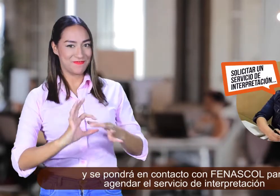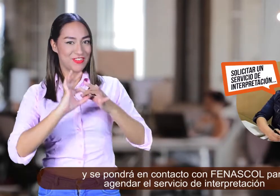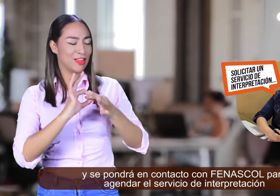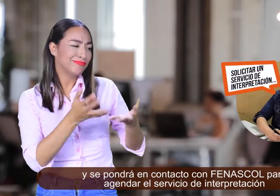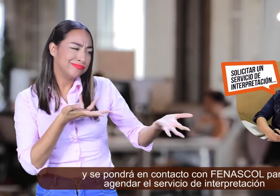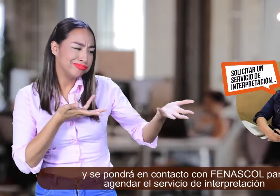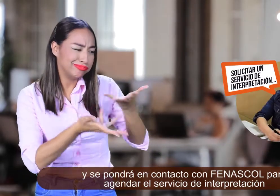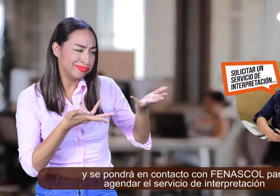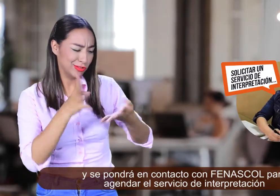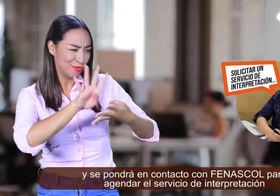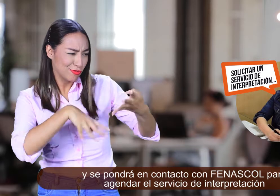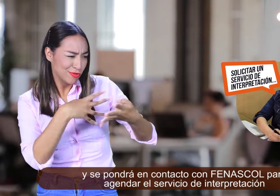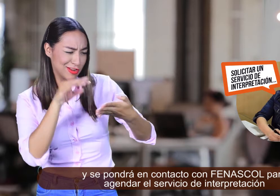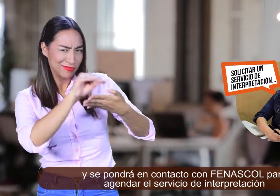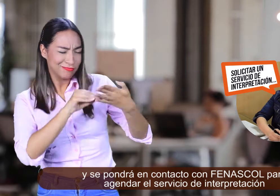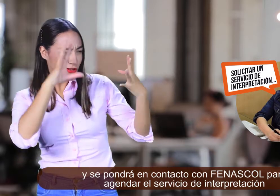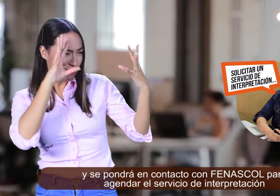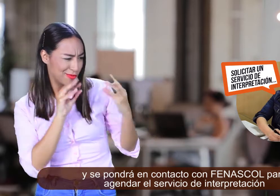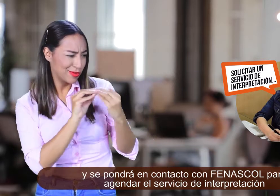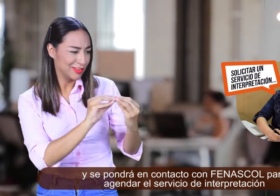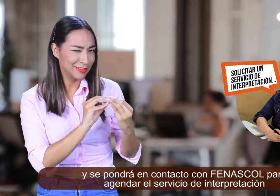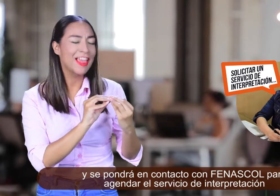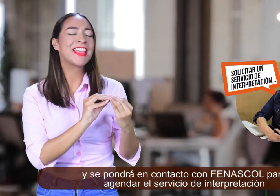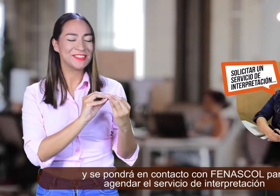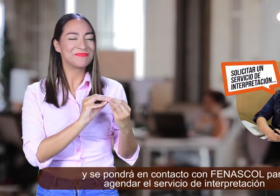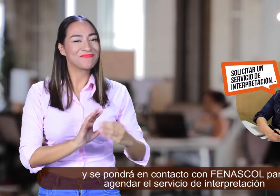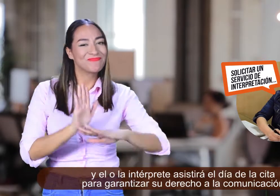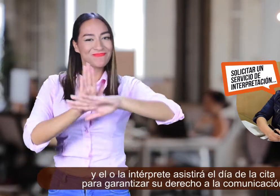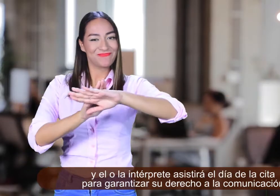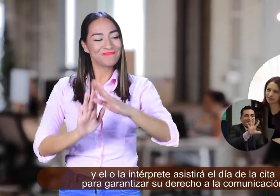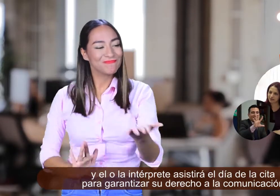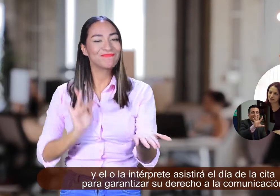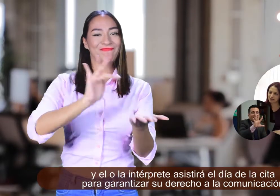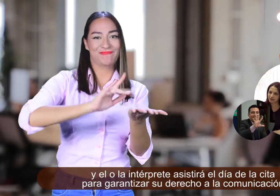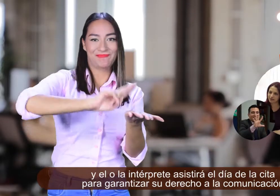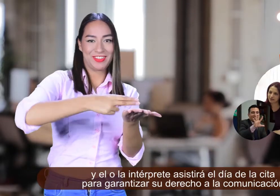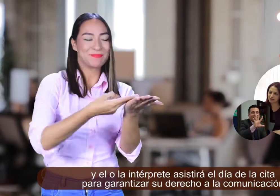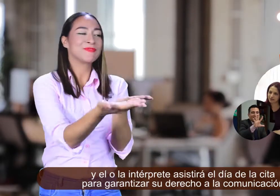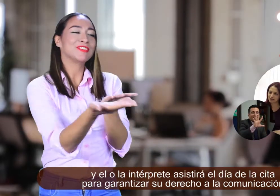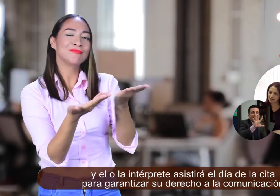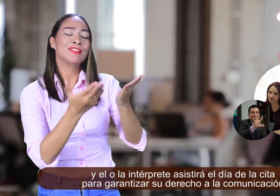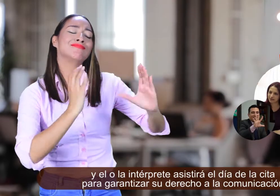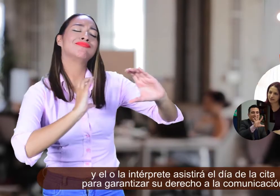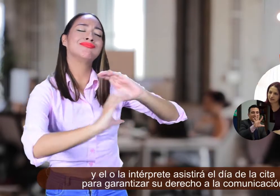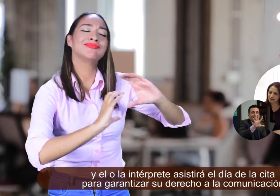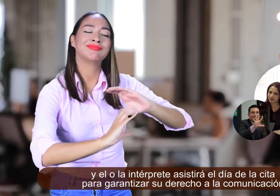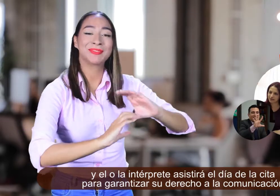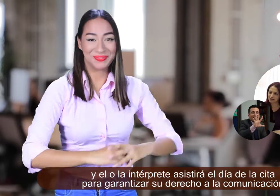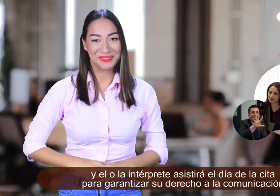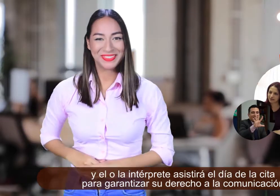con FENASCOL para agendar el servicio de interpretación. Y él, o la intérprete, asistirá el día de la cita para garantizar su